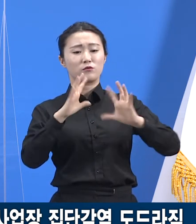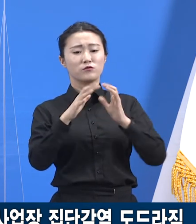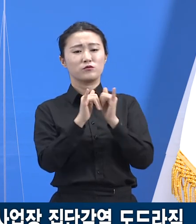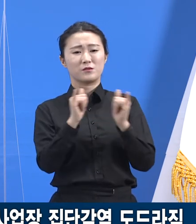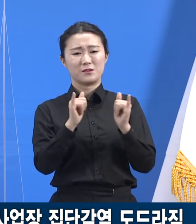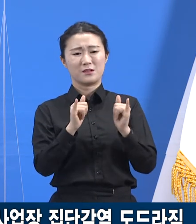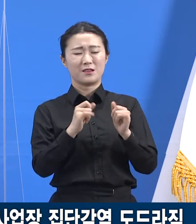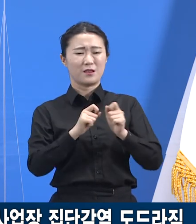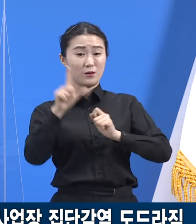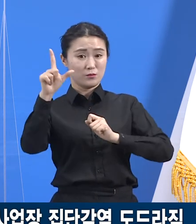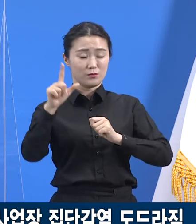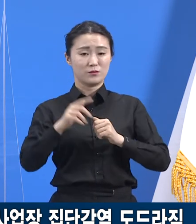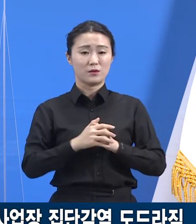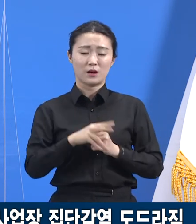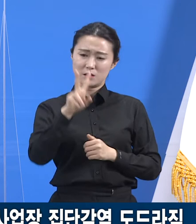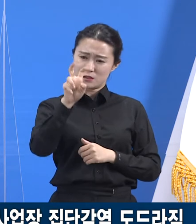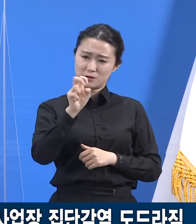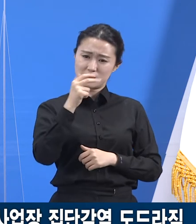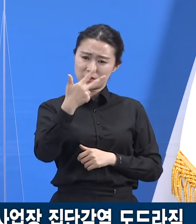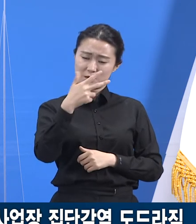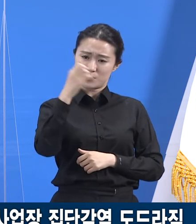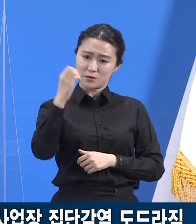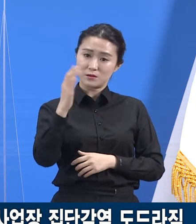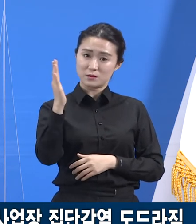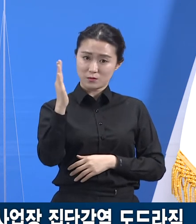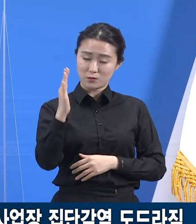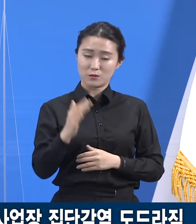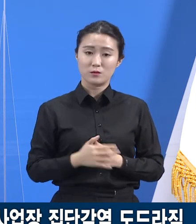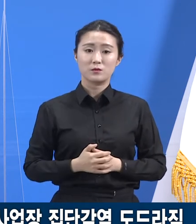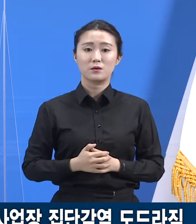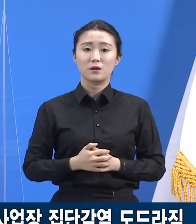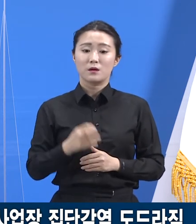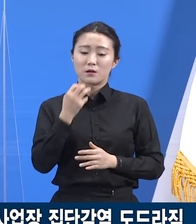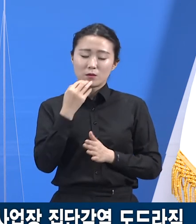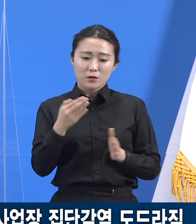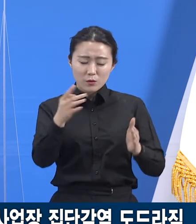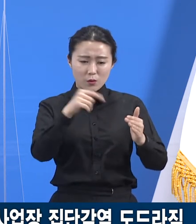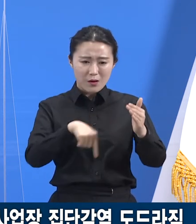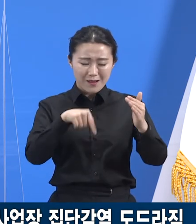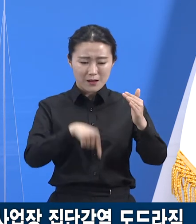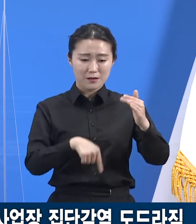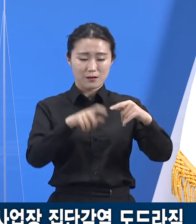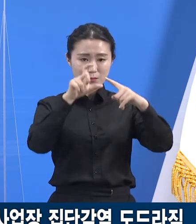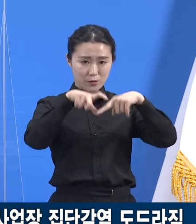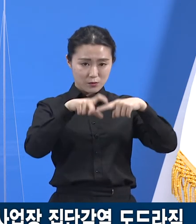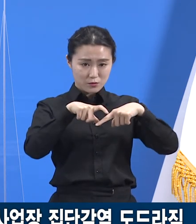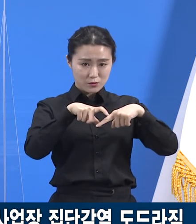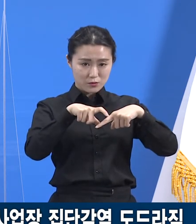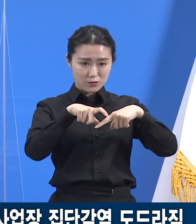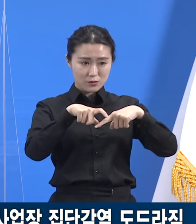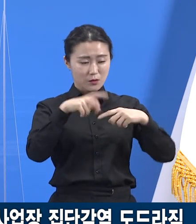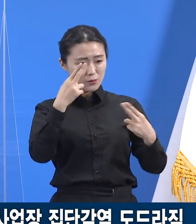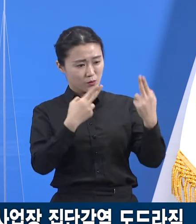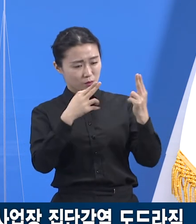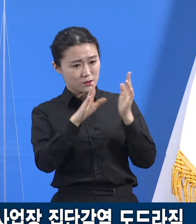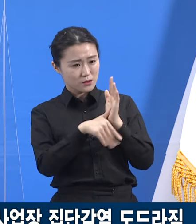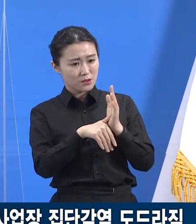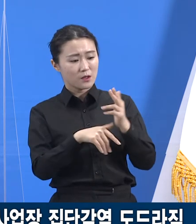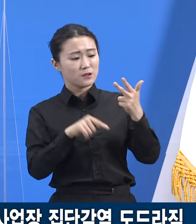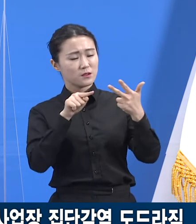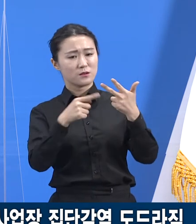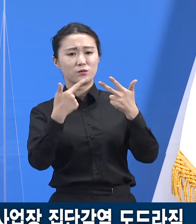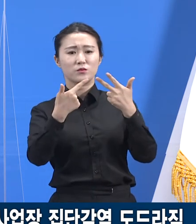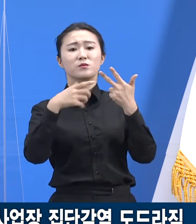21.7%로 같은 기간 도내 평균과 비교했을 때 7.6%포인트 높았습니다.